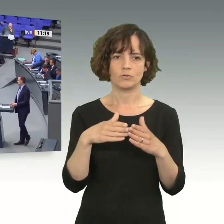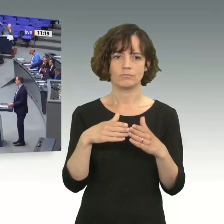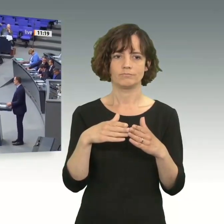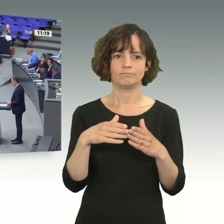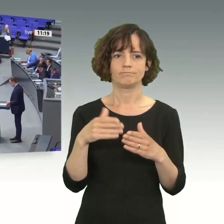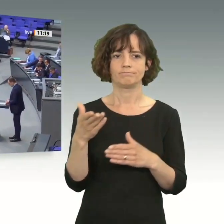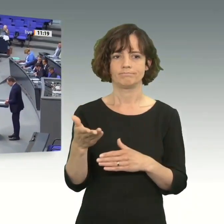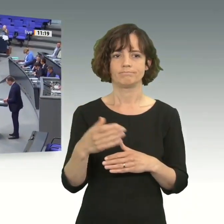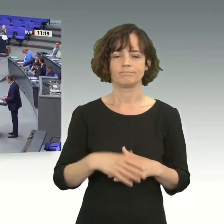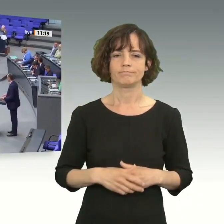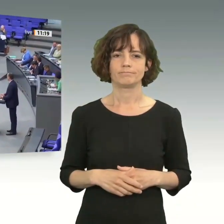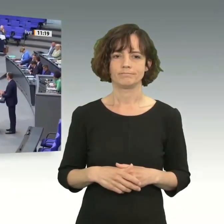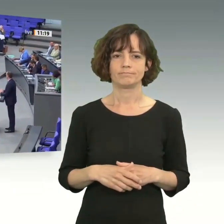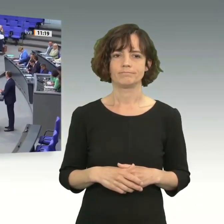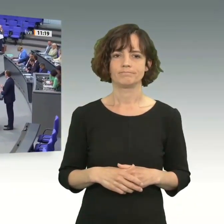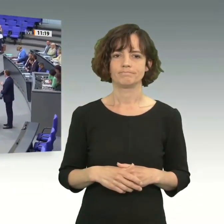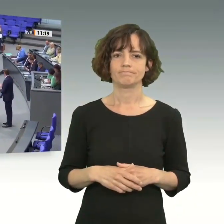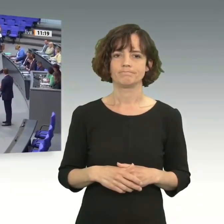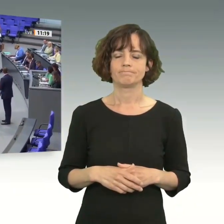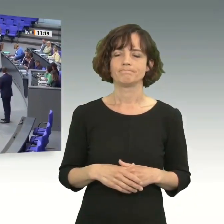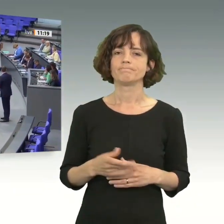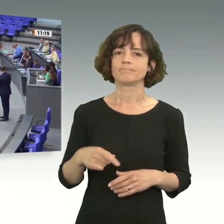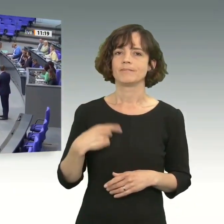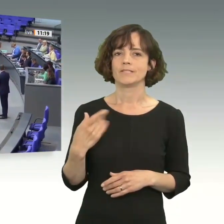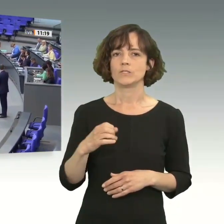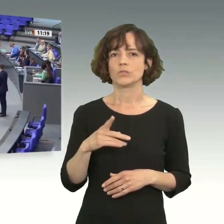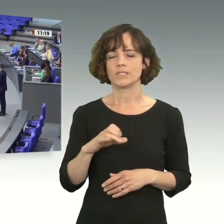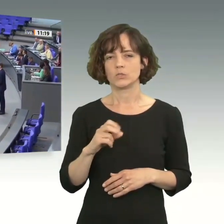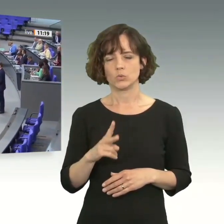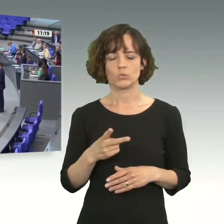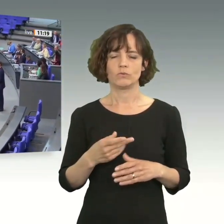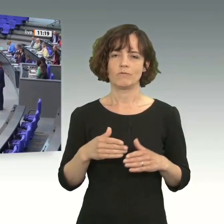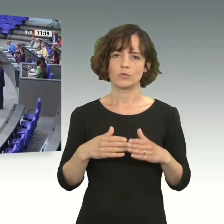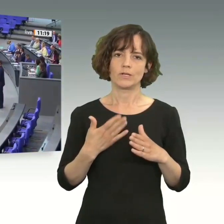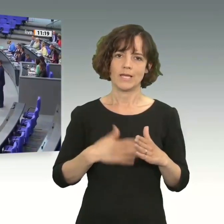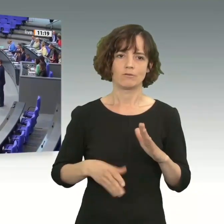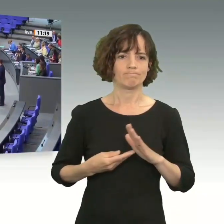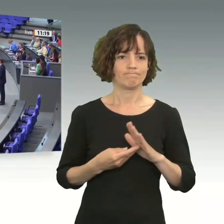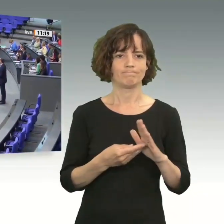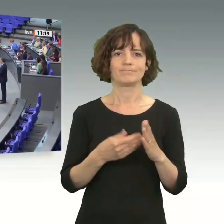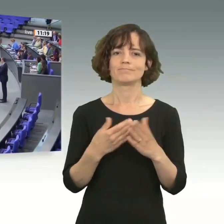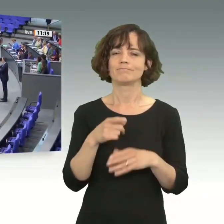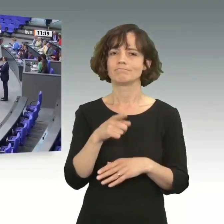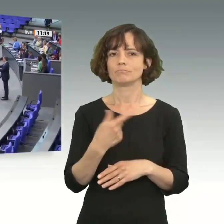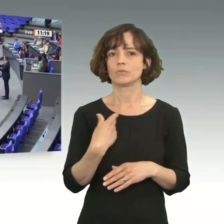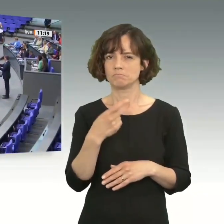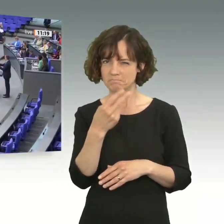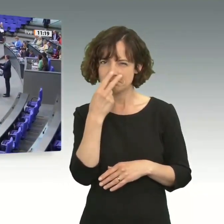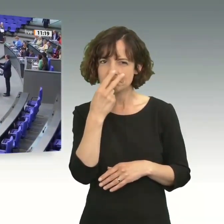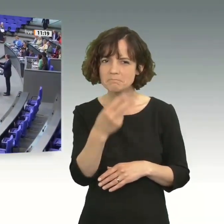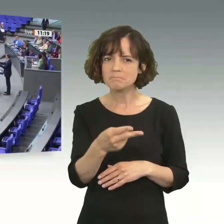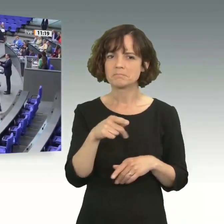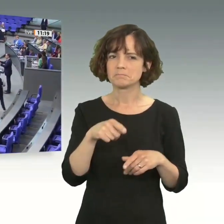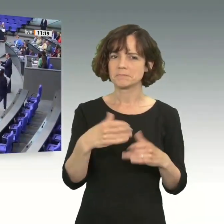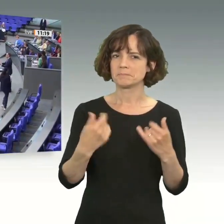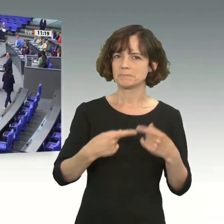Frau Präsidentin, liebe Kolleginnen und Kollegen, Frau Staatssekretärin, wir als CDU-CSU-Fraktion unterstützen Sie gerne bei diesem Bemühen. Wenn Sie mal geschaut haben, wie das